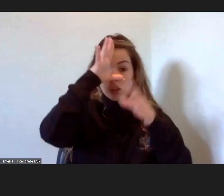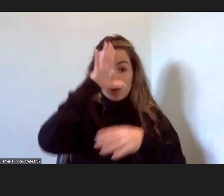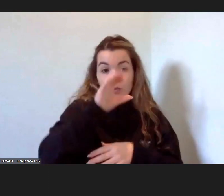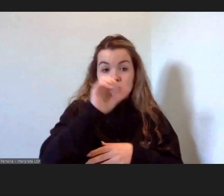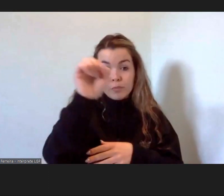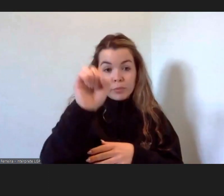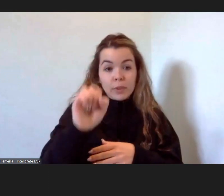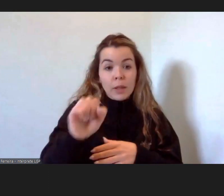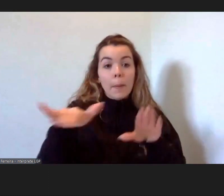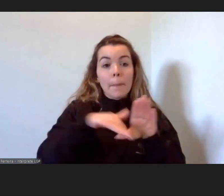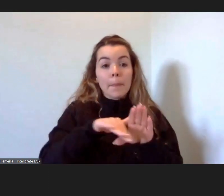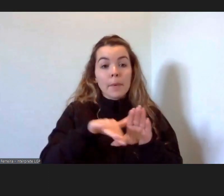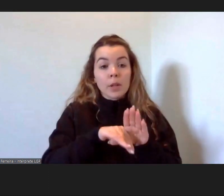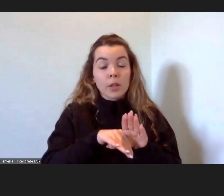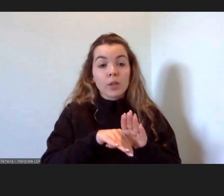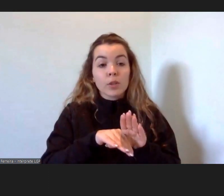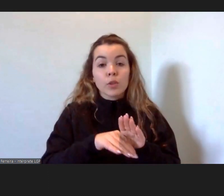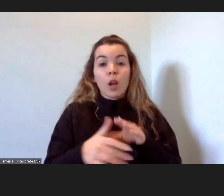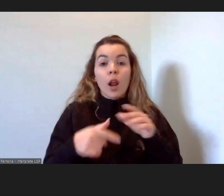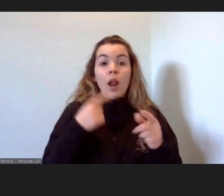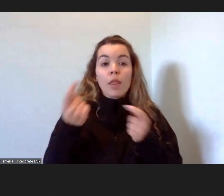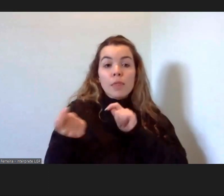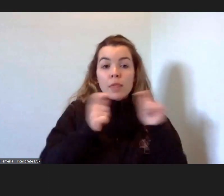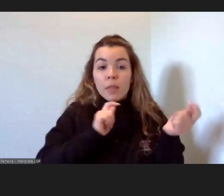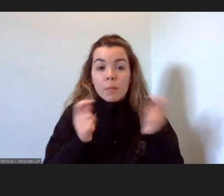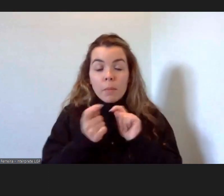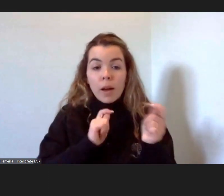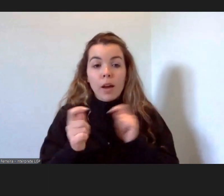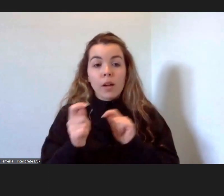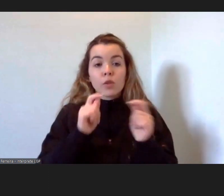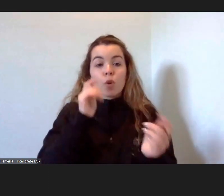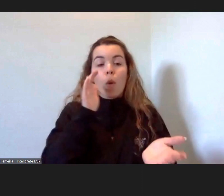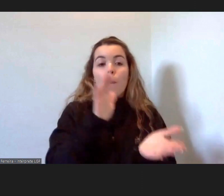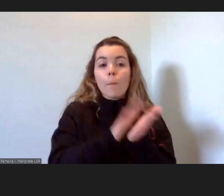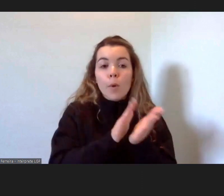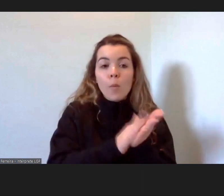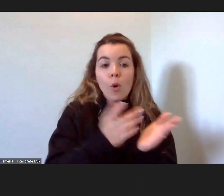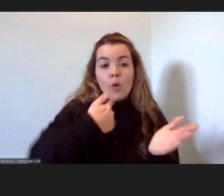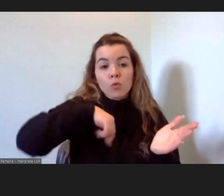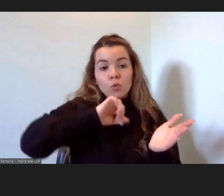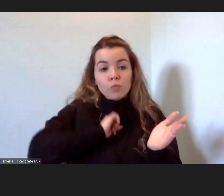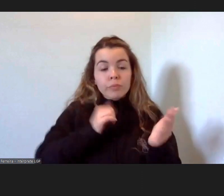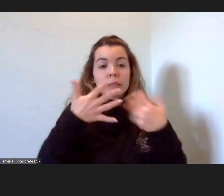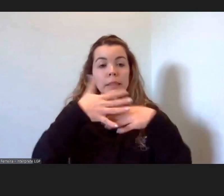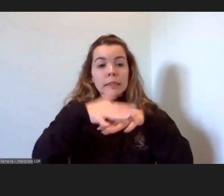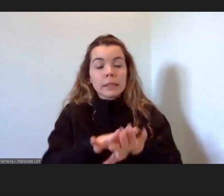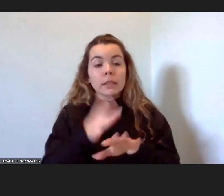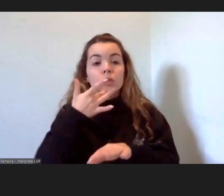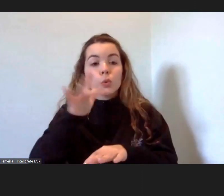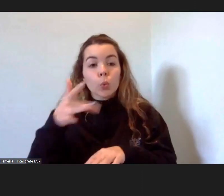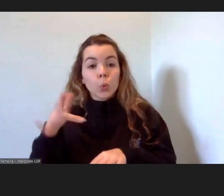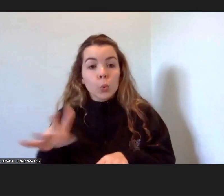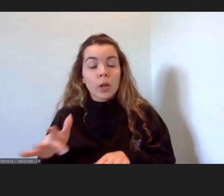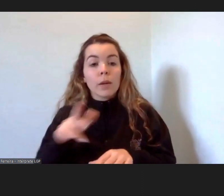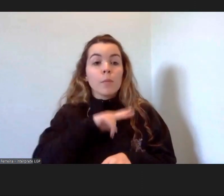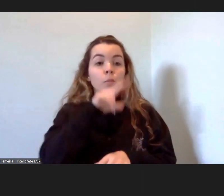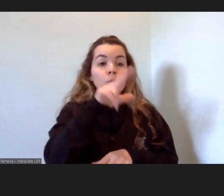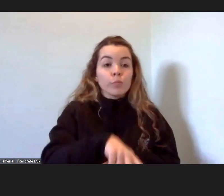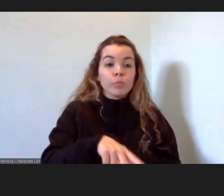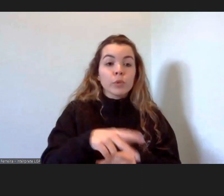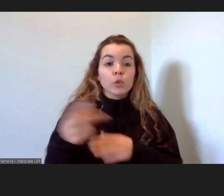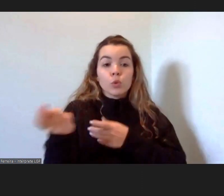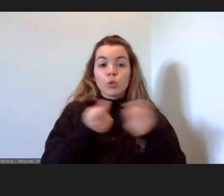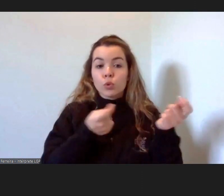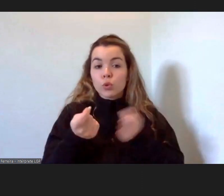a participar em fóruns de debates com as nossas propostas a nível da integração de imigrantes para Portugal e de uma gestão